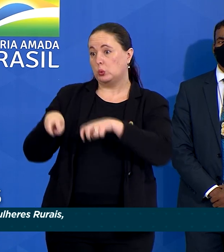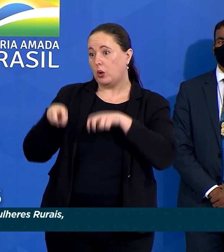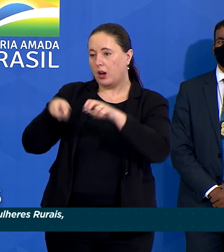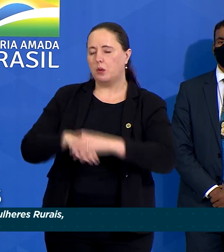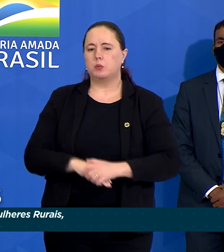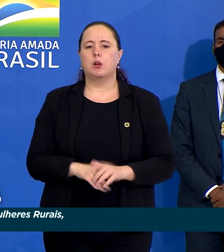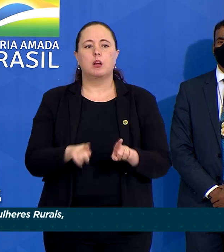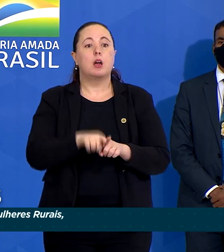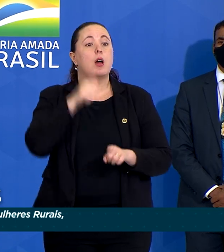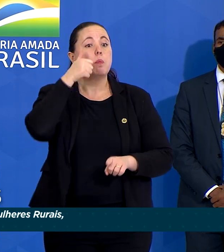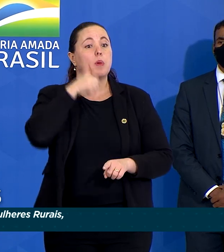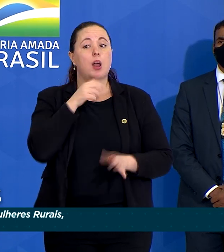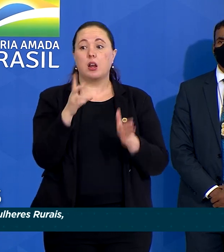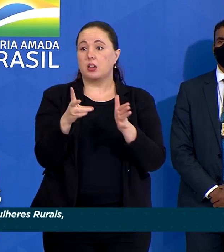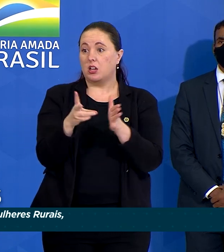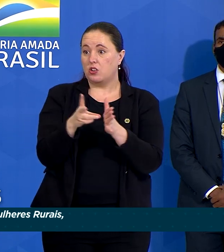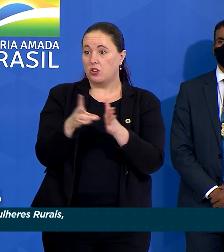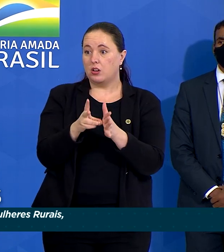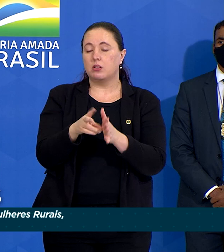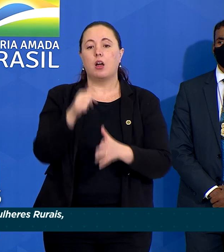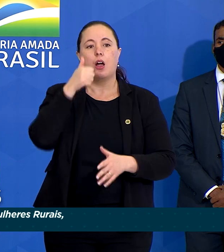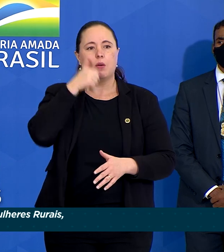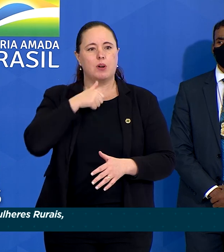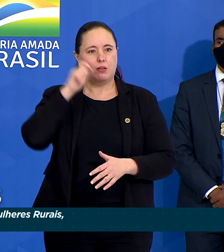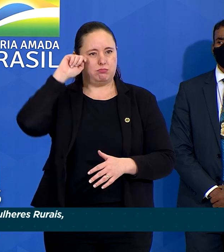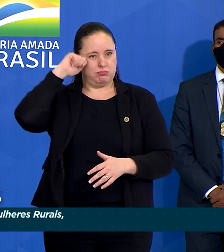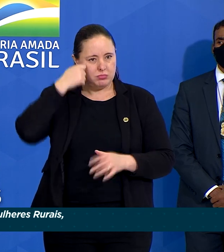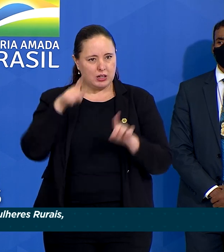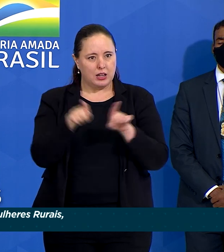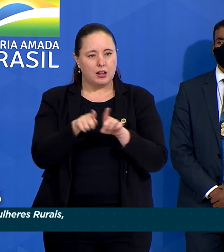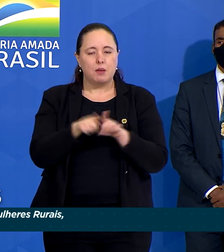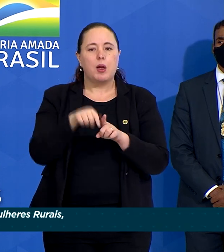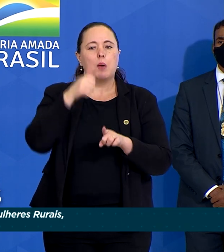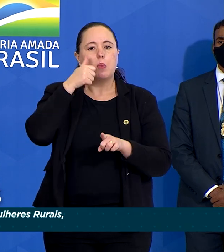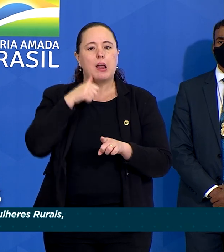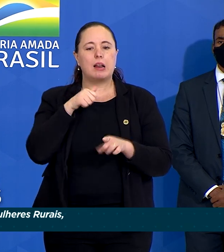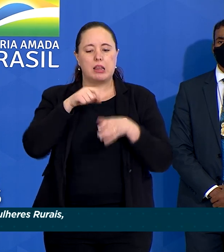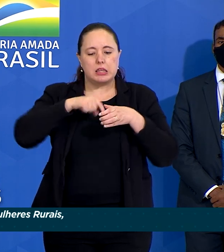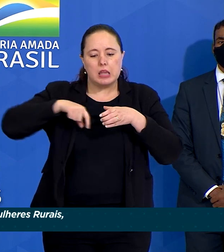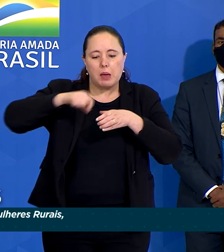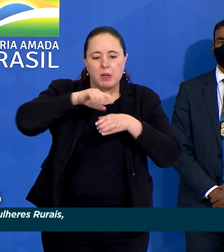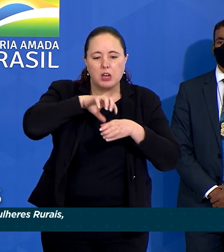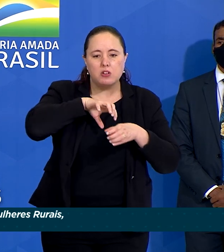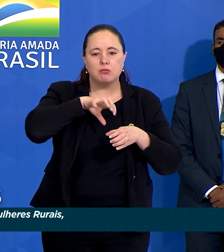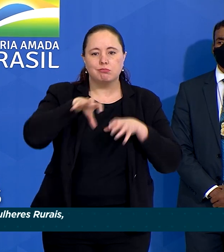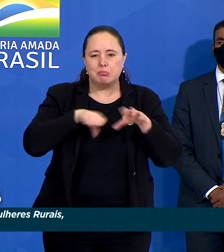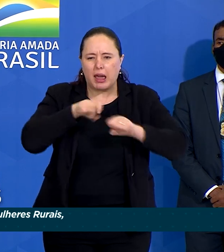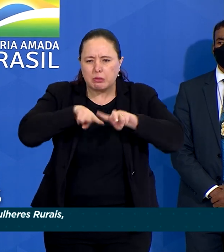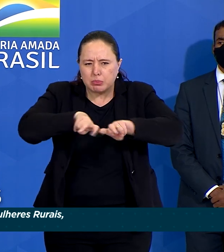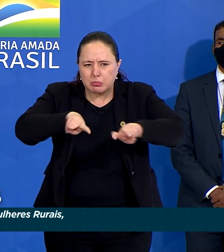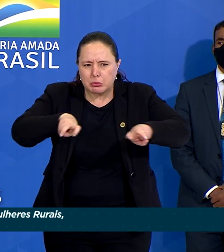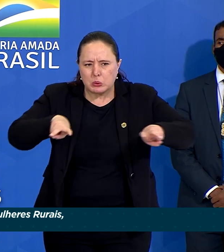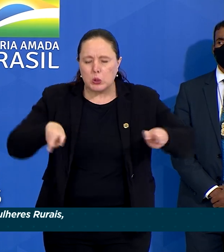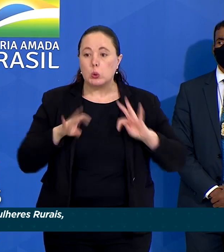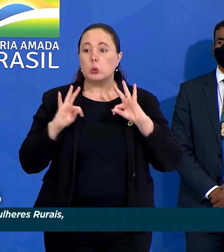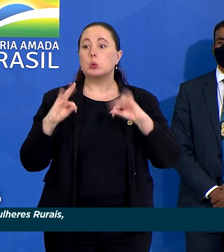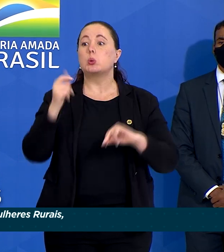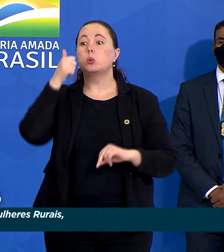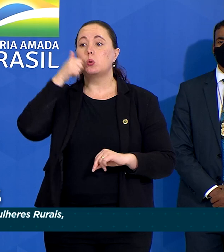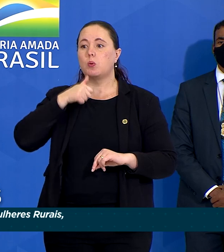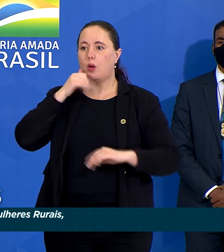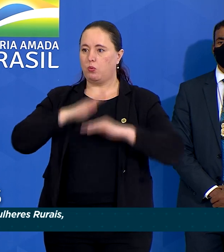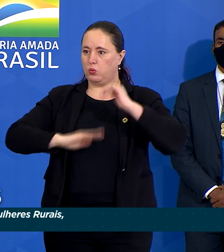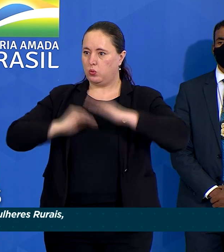indígenas, às afrodescendentes, às catadoras de sementes, enfim, todas aquelas mulheres